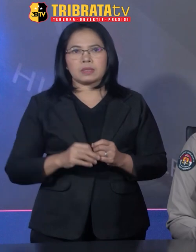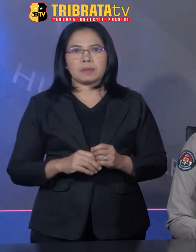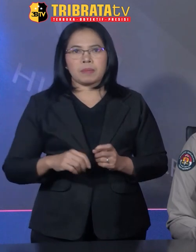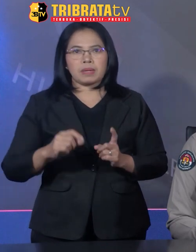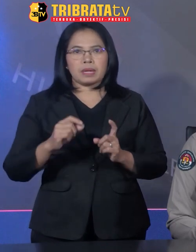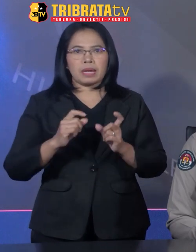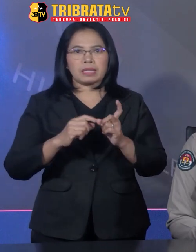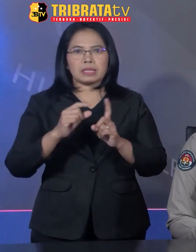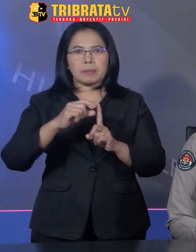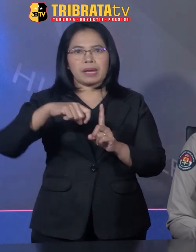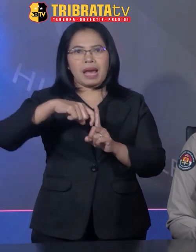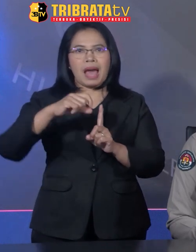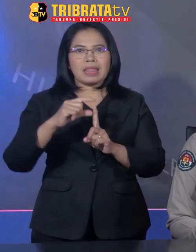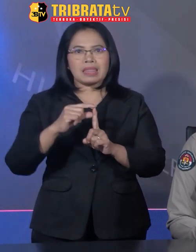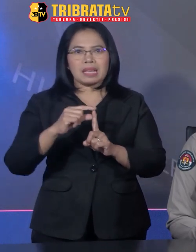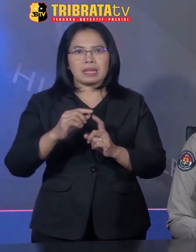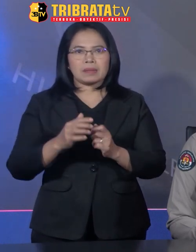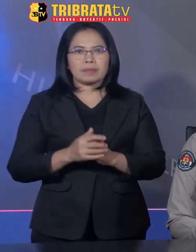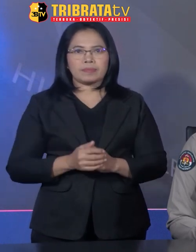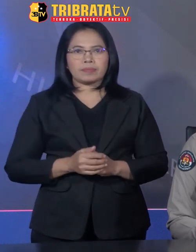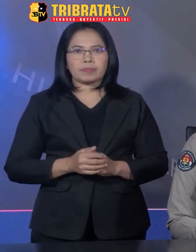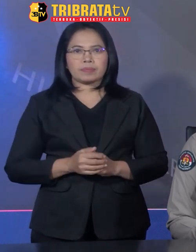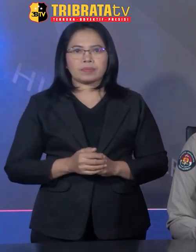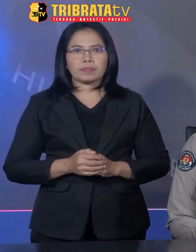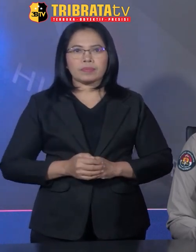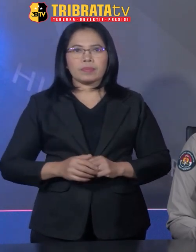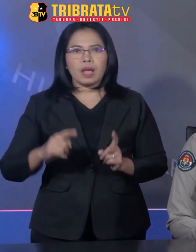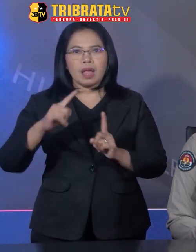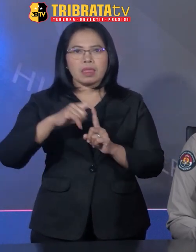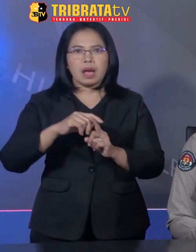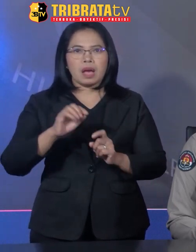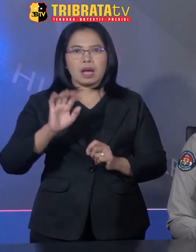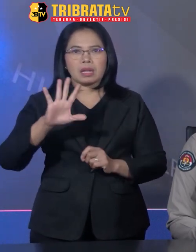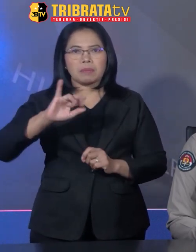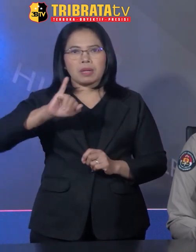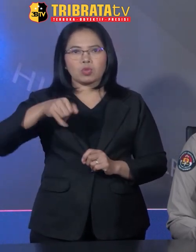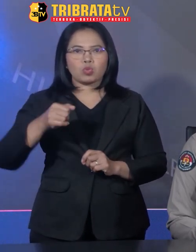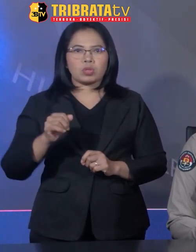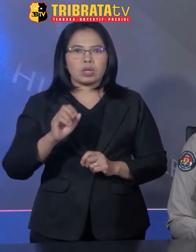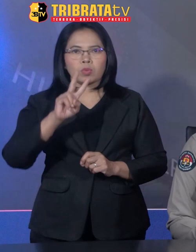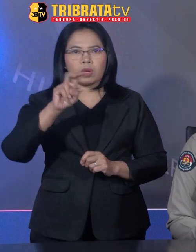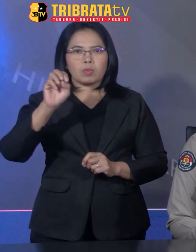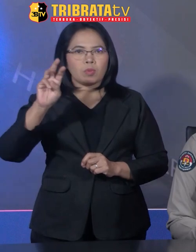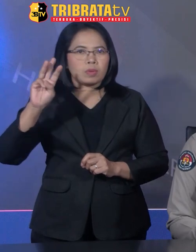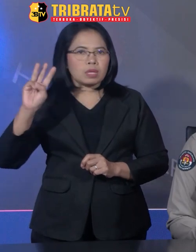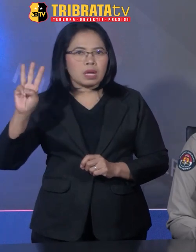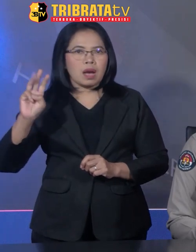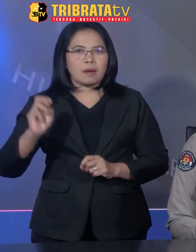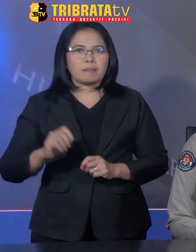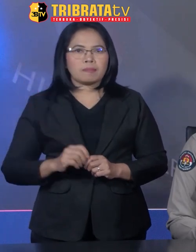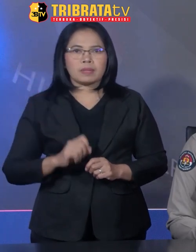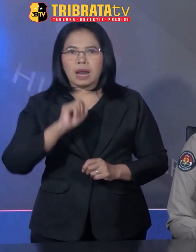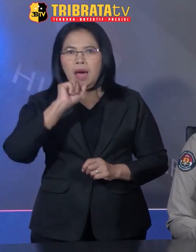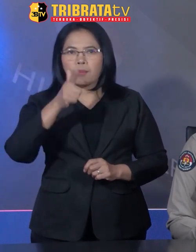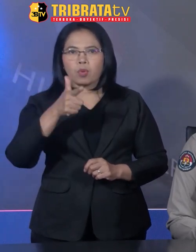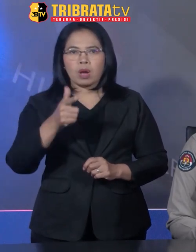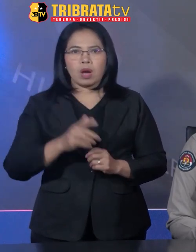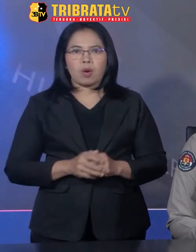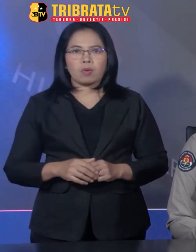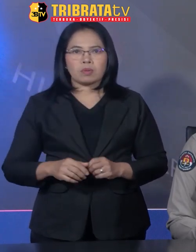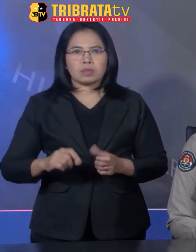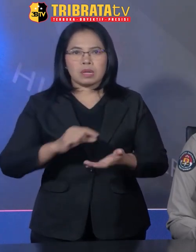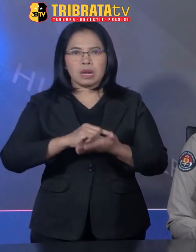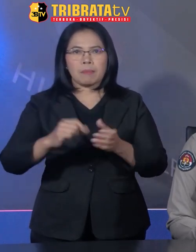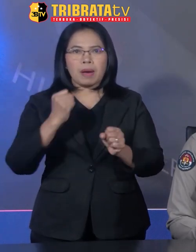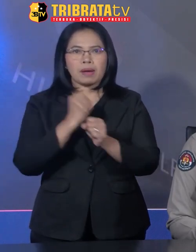SPKT Ditkrim Um Polda Sumut pada tanggal 5 Juli 2023 yang dilaporkan oleh